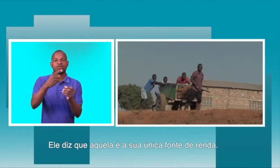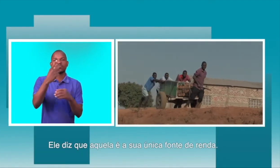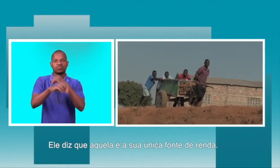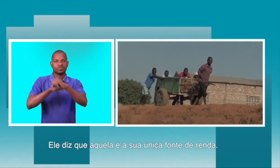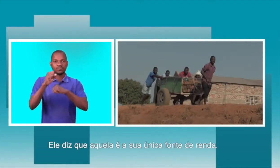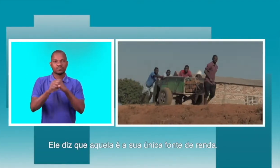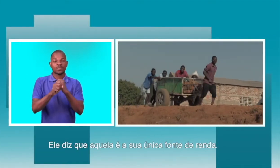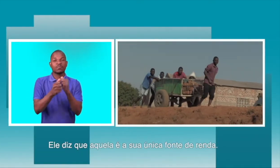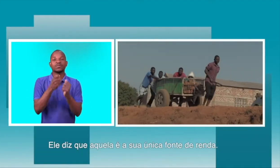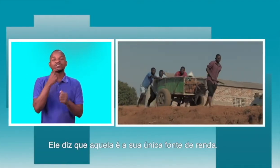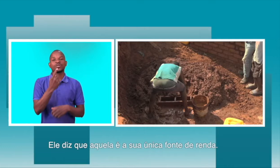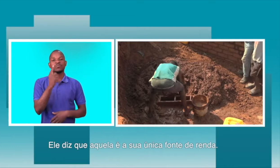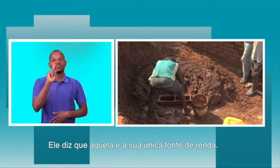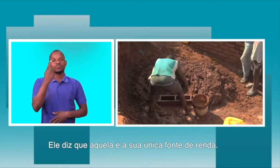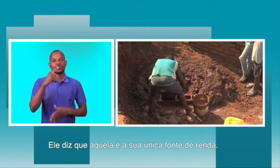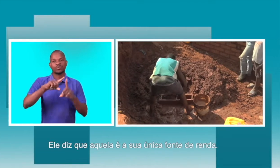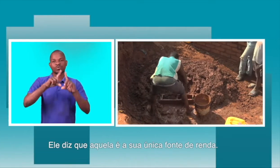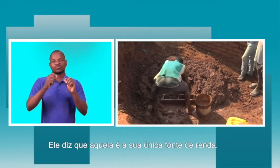aquele é a sua única fonte de renda.